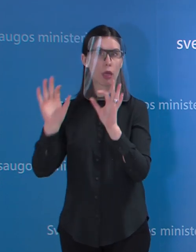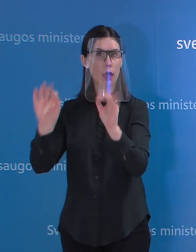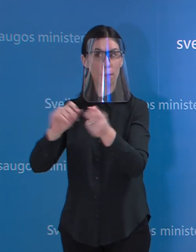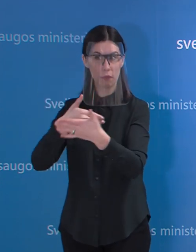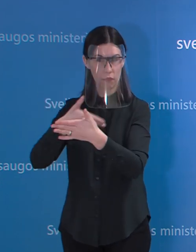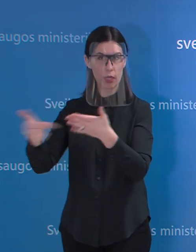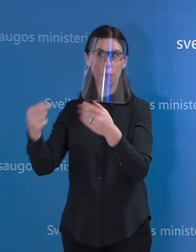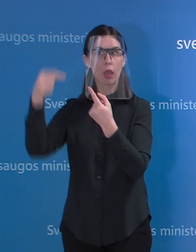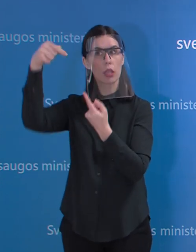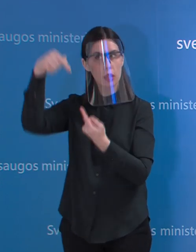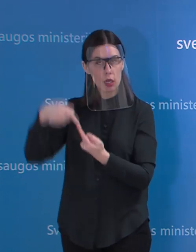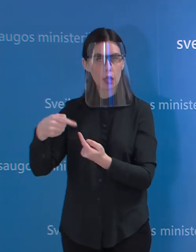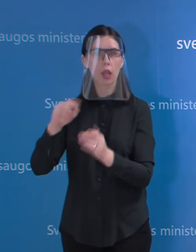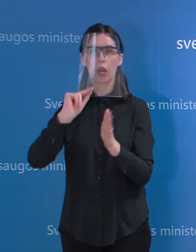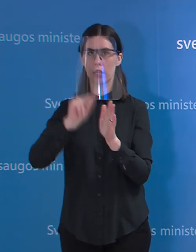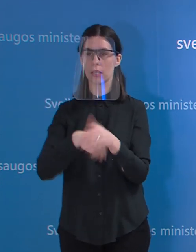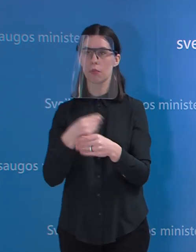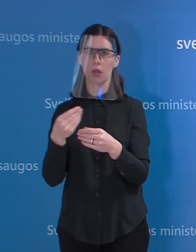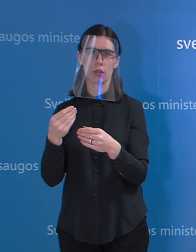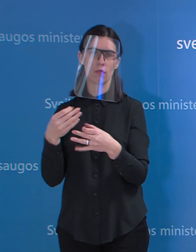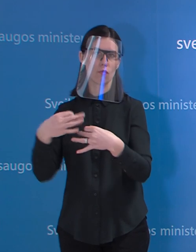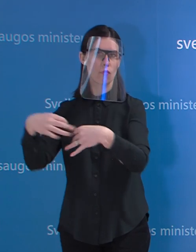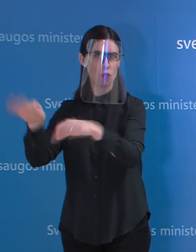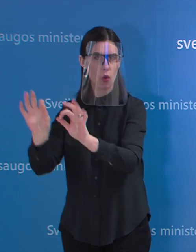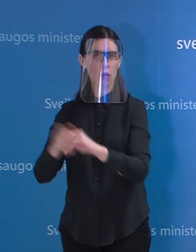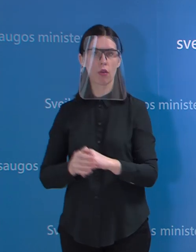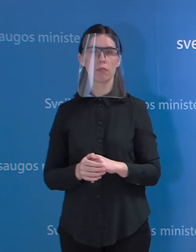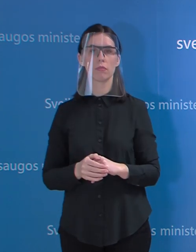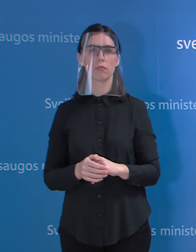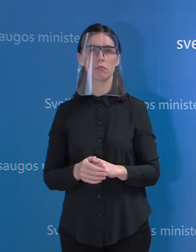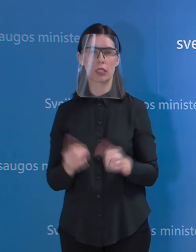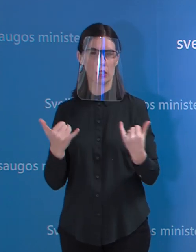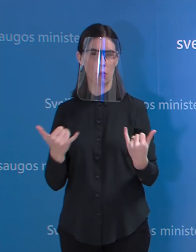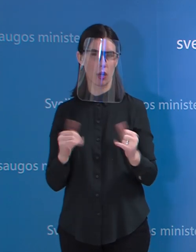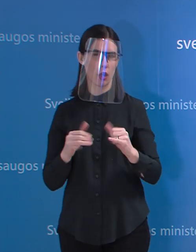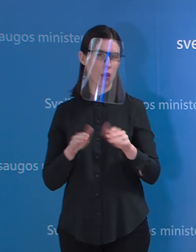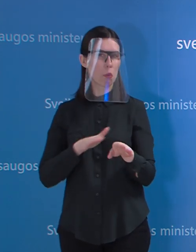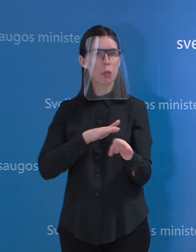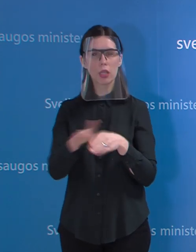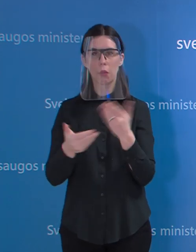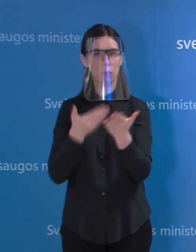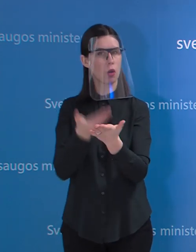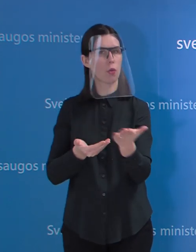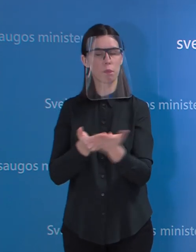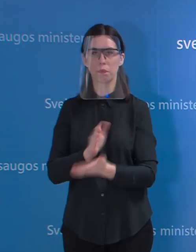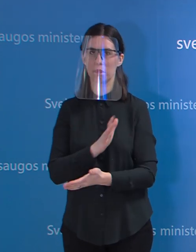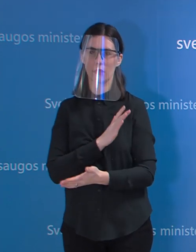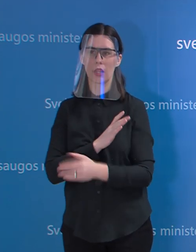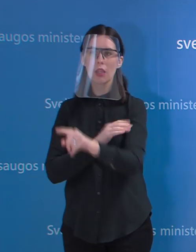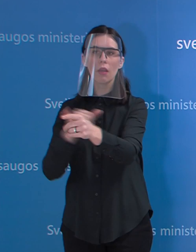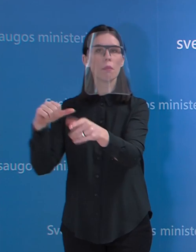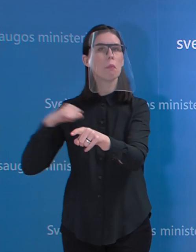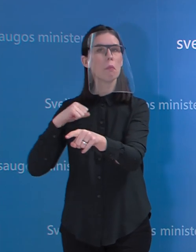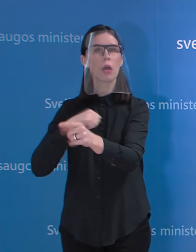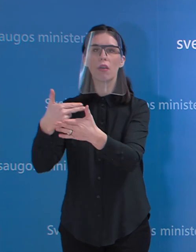kurios yra naudojamas dezinfekcinių skiščio gamybą, aš tikrai negaliu pakomentuoti. Aš manau, kad patys gamintojai galėtų aiškiau